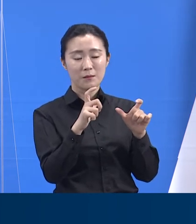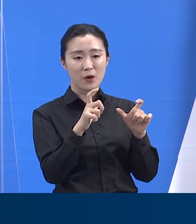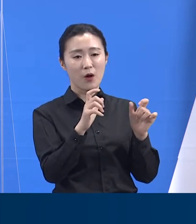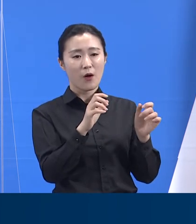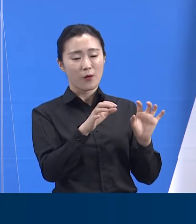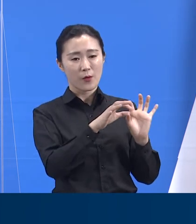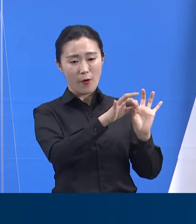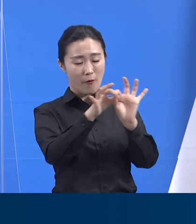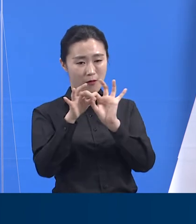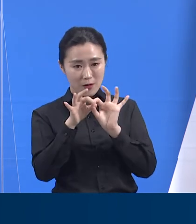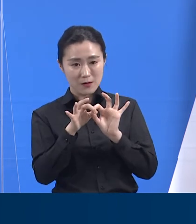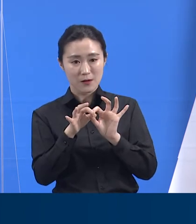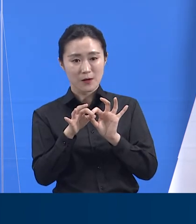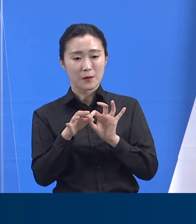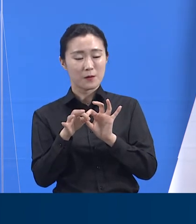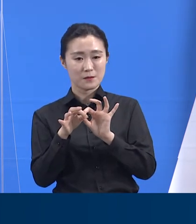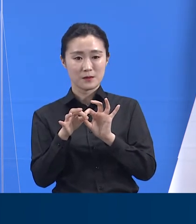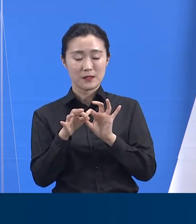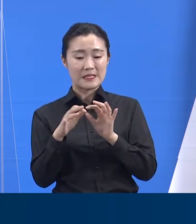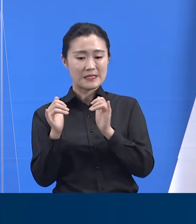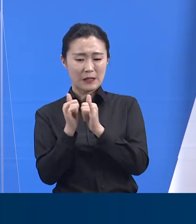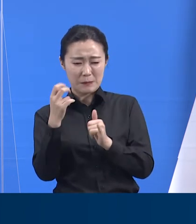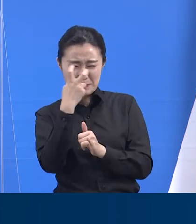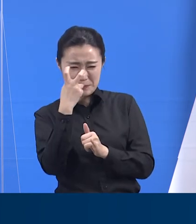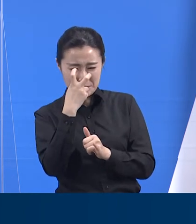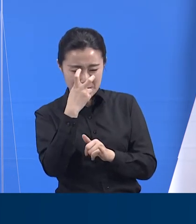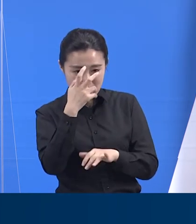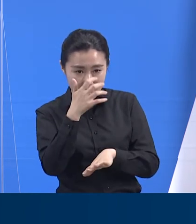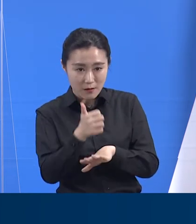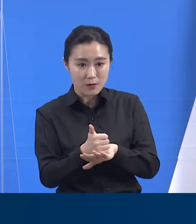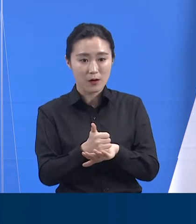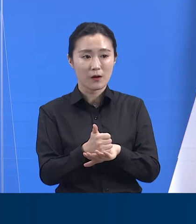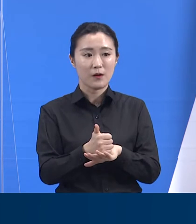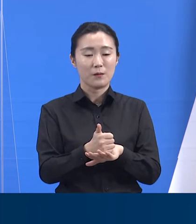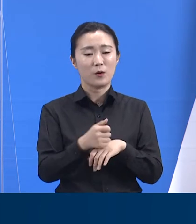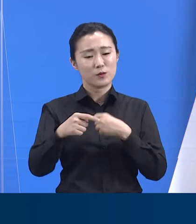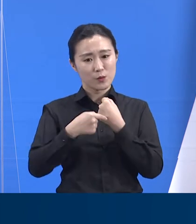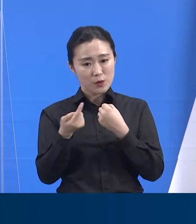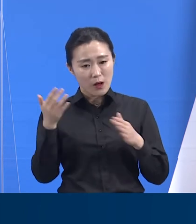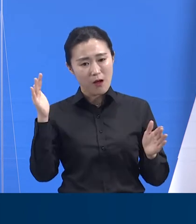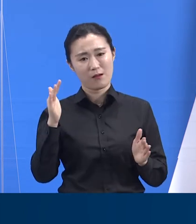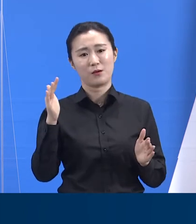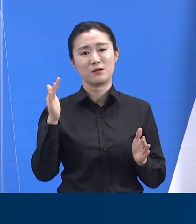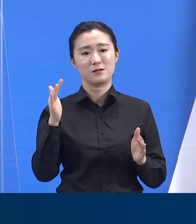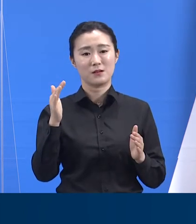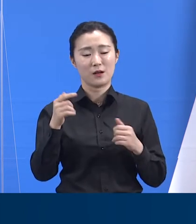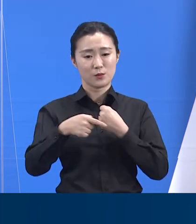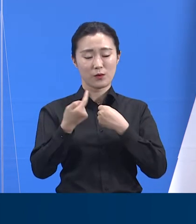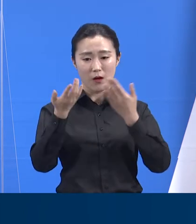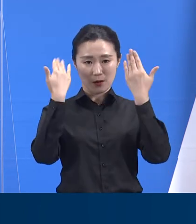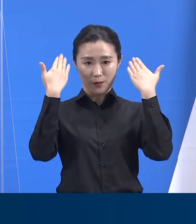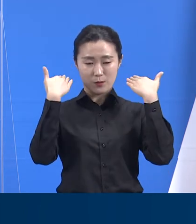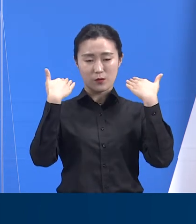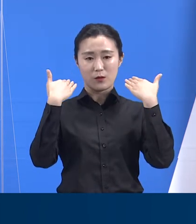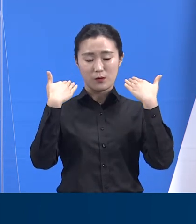초등학교와의 연관성이 확인되었습니다. 이에 진단검사 대상 범위를 확대하여 실시했고